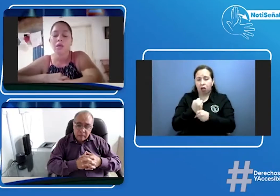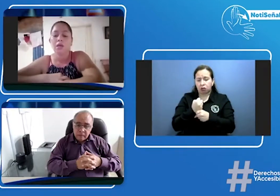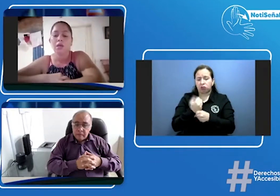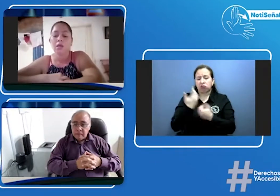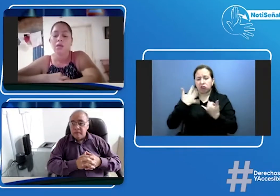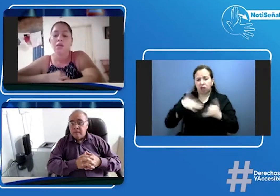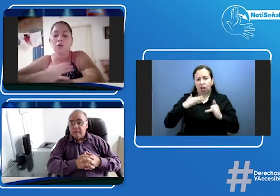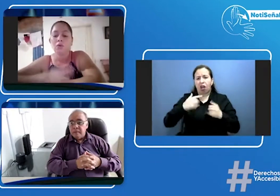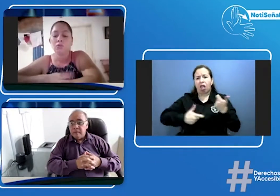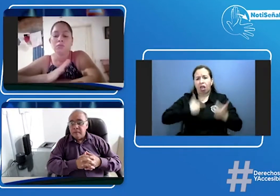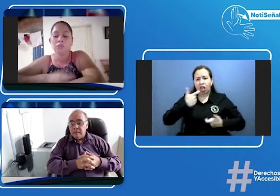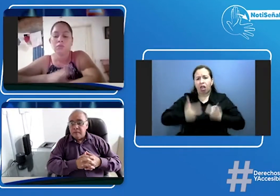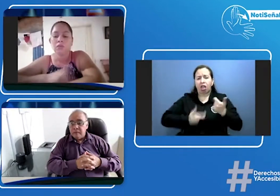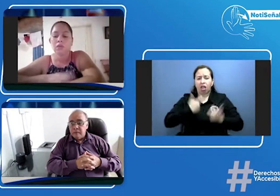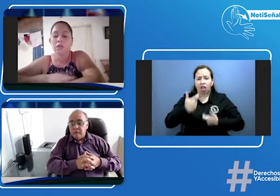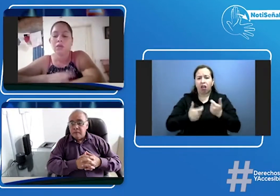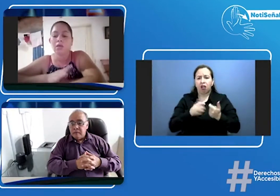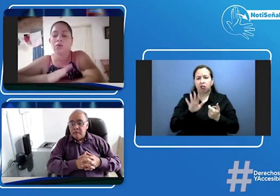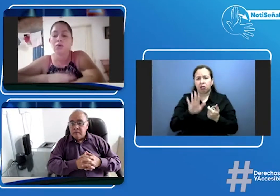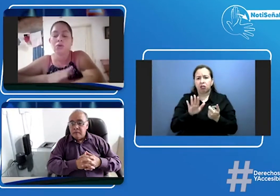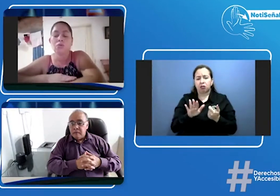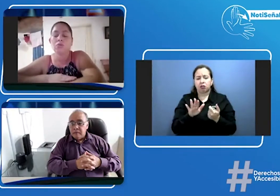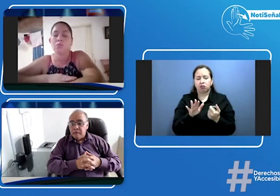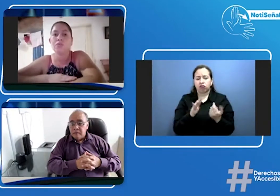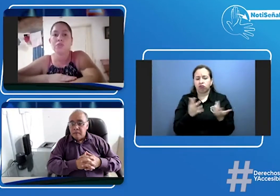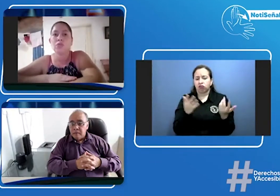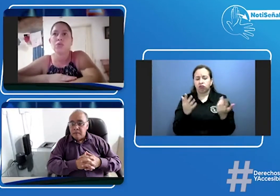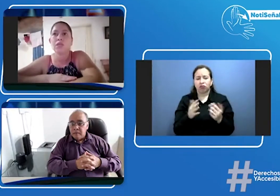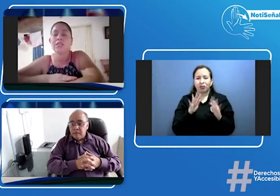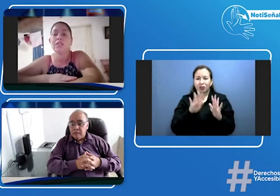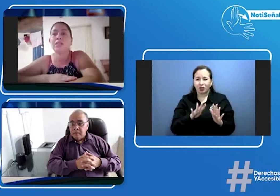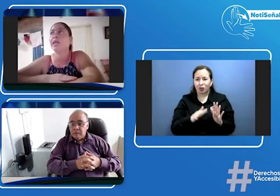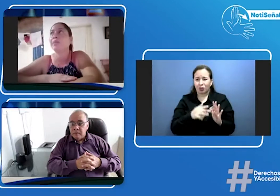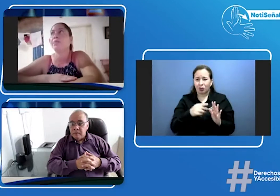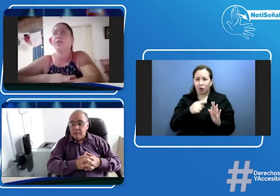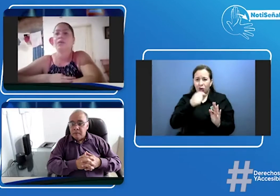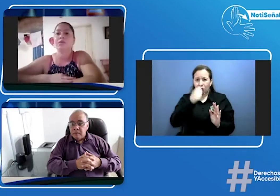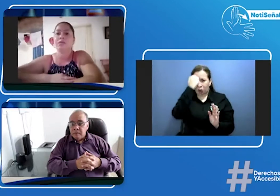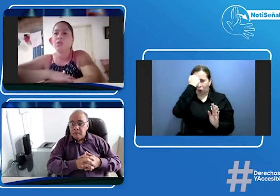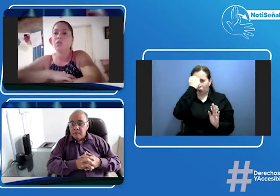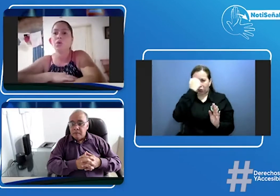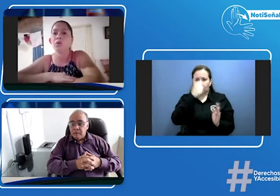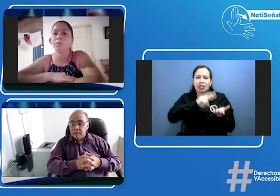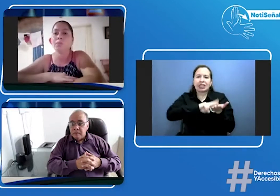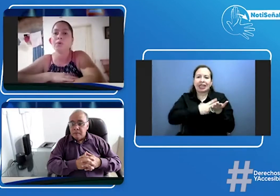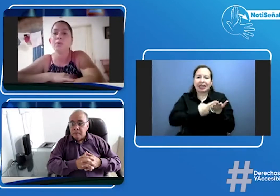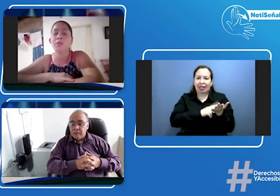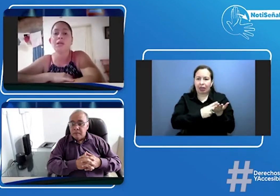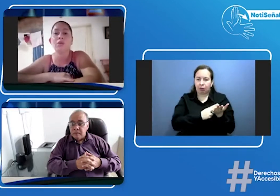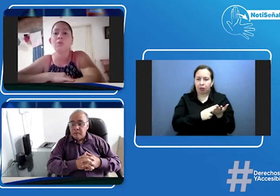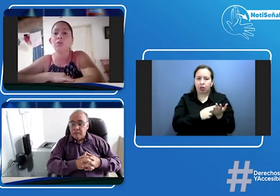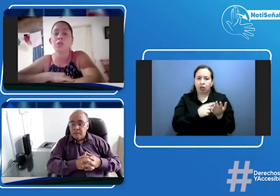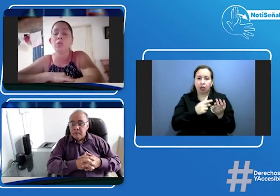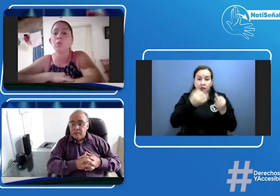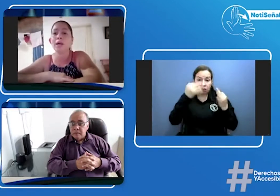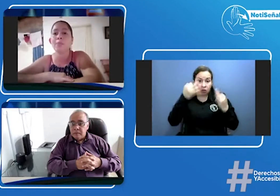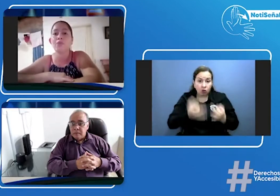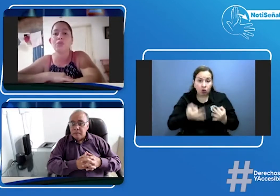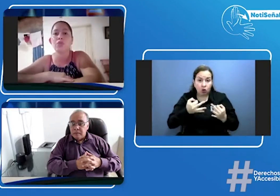con estos profesores intérpretes no como tal no hemos tenido nunca profesores